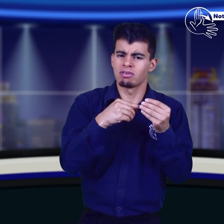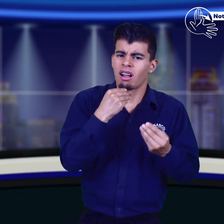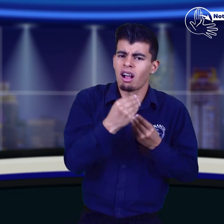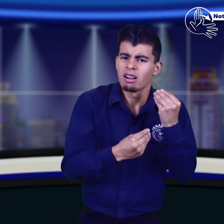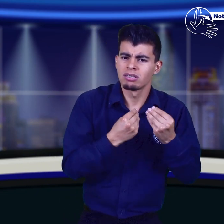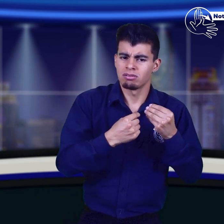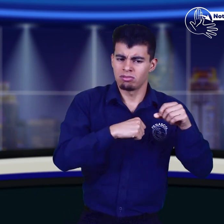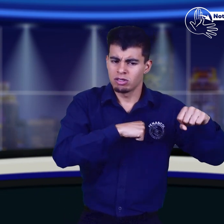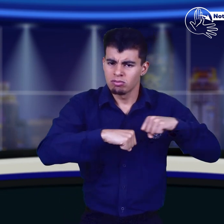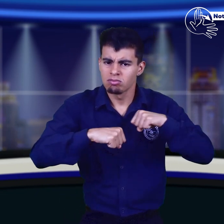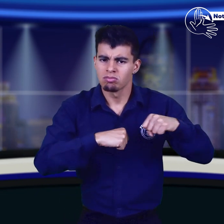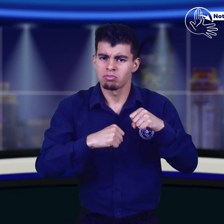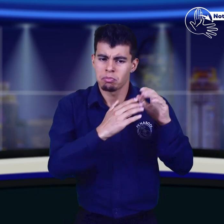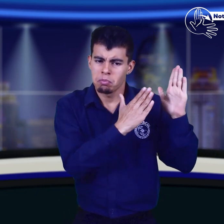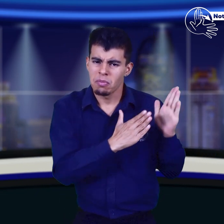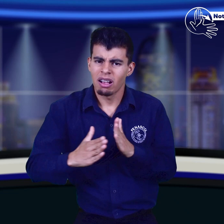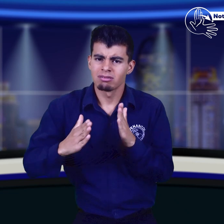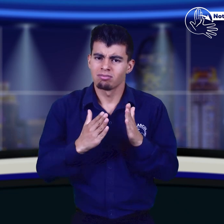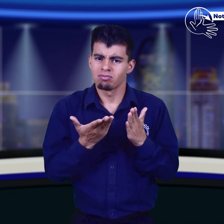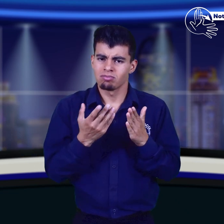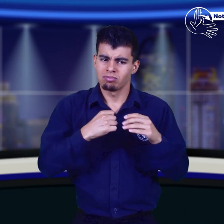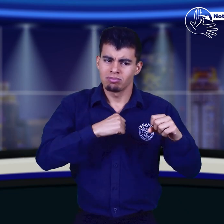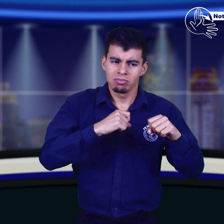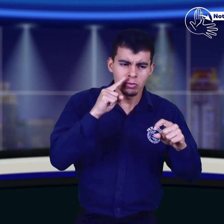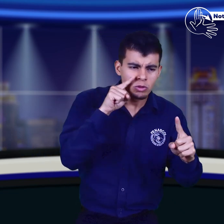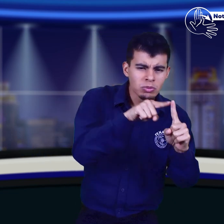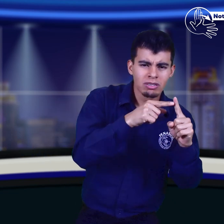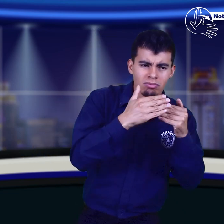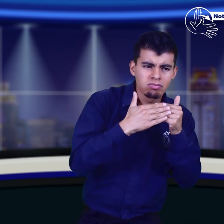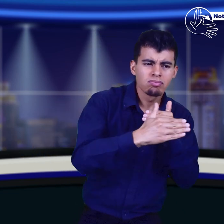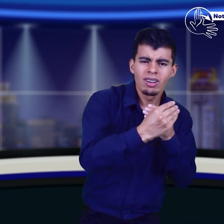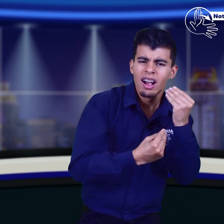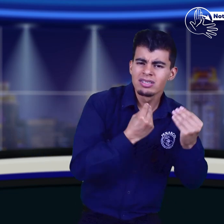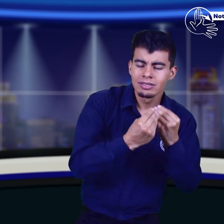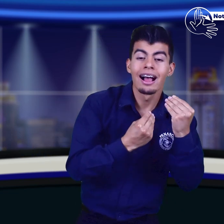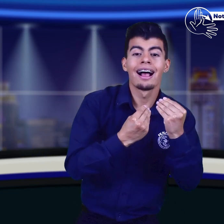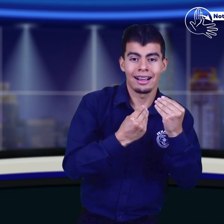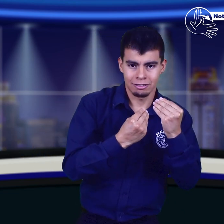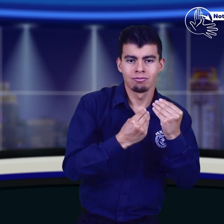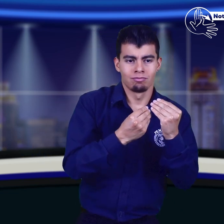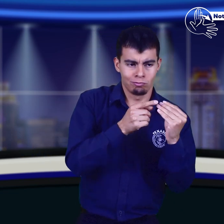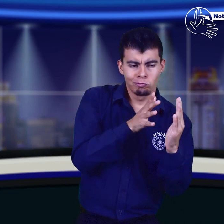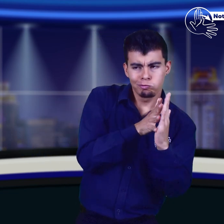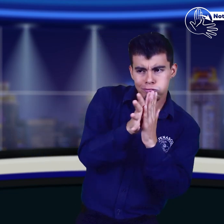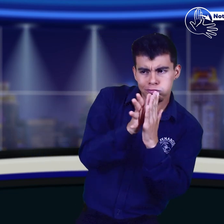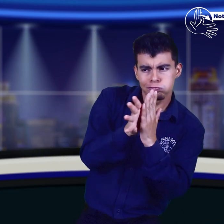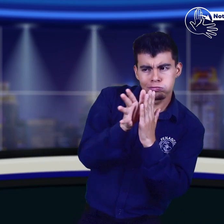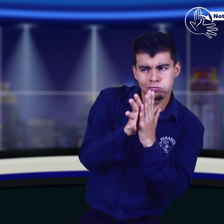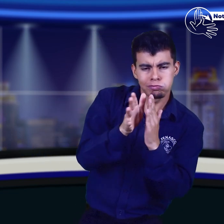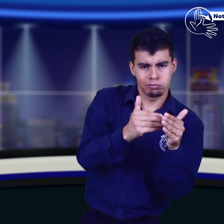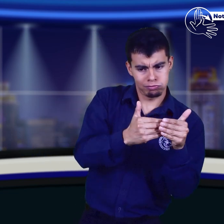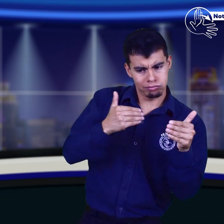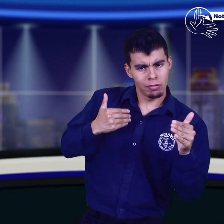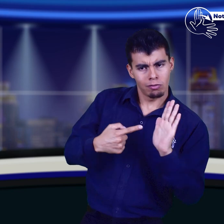Se les presentó lo que ya se ha realizado con el fin de que el Consejo Directivo